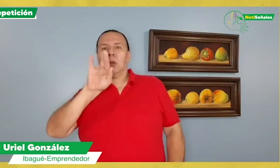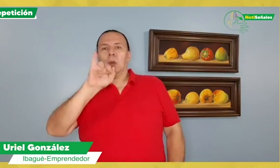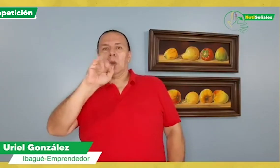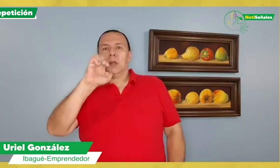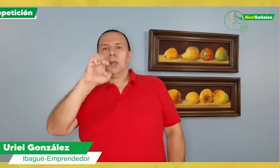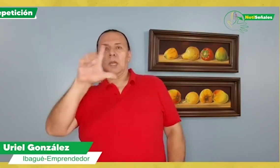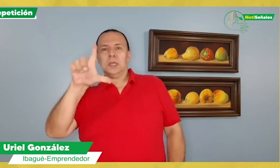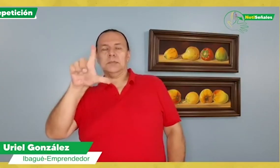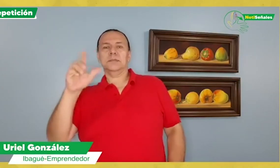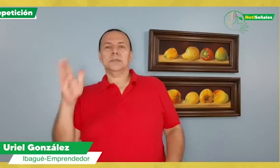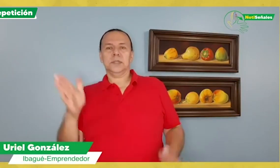Uriel